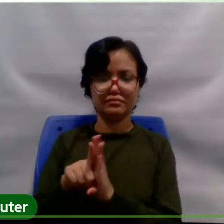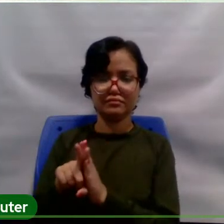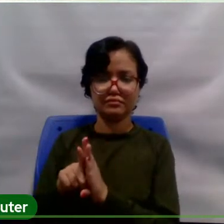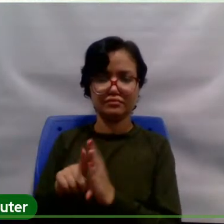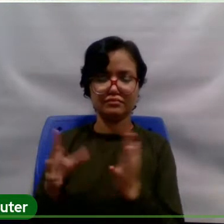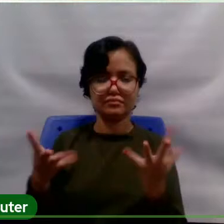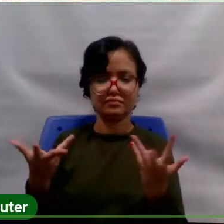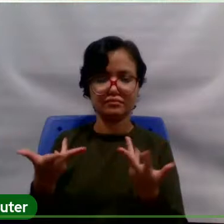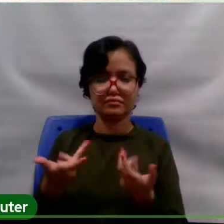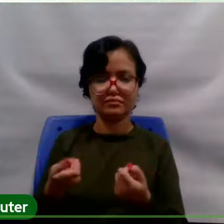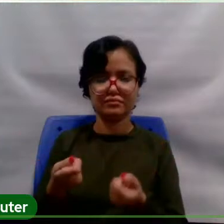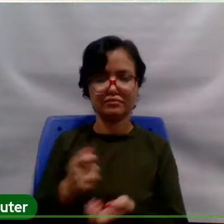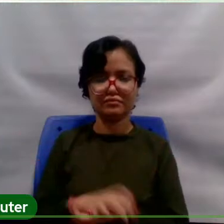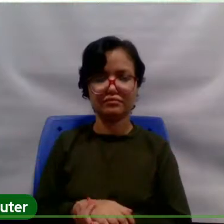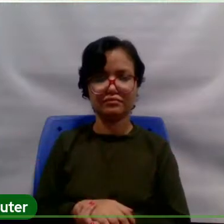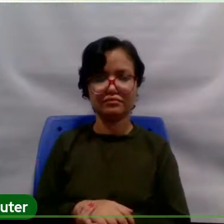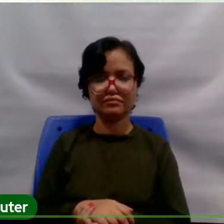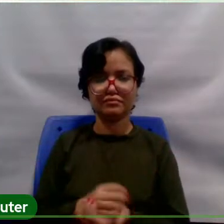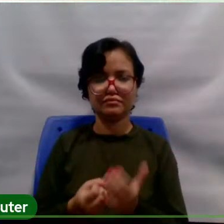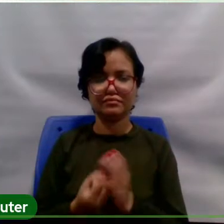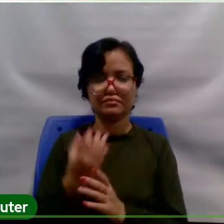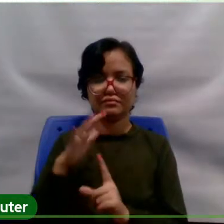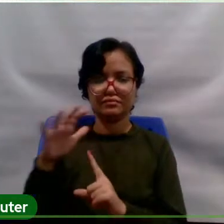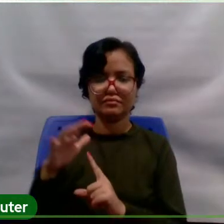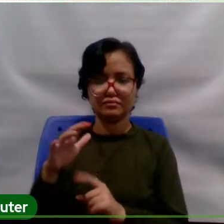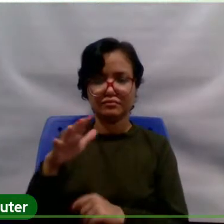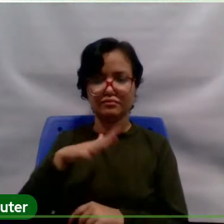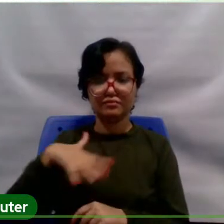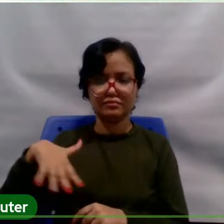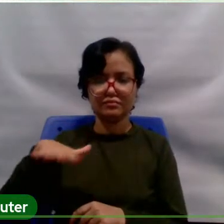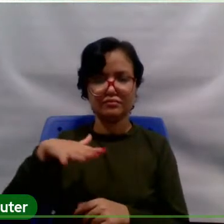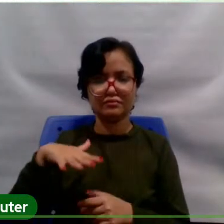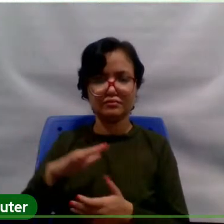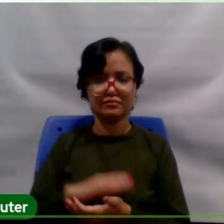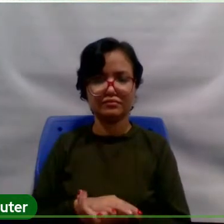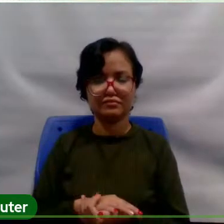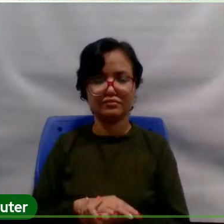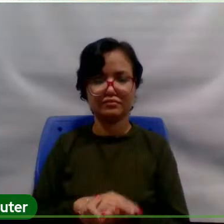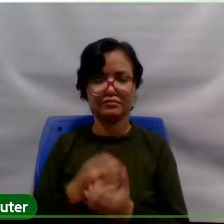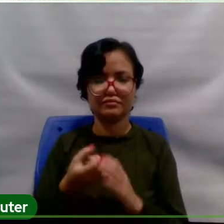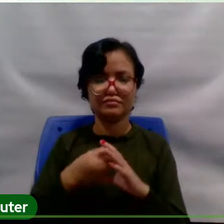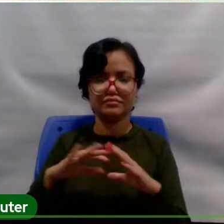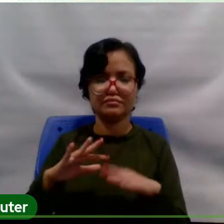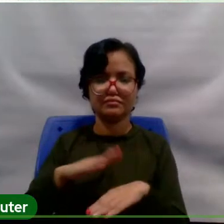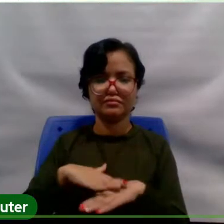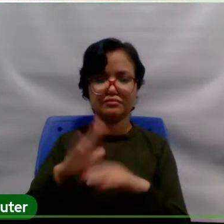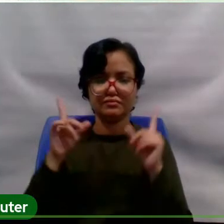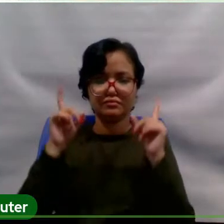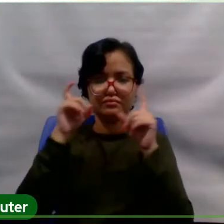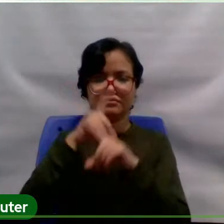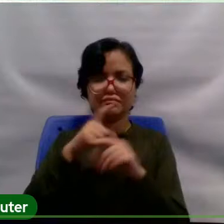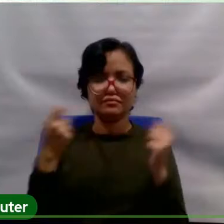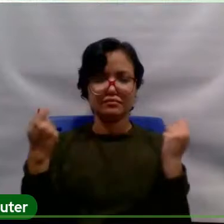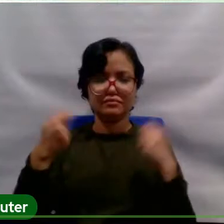e que tem gerado impacto na região, mesmo nas condições mais adversas possíveis, né?